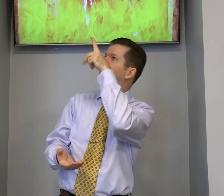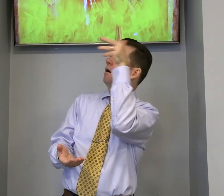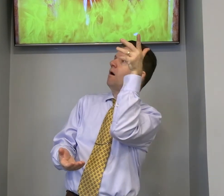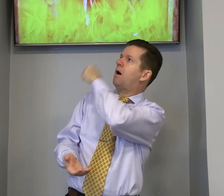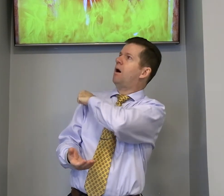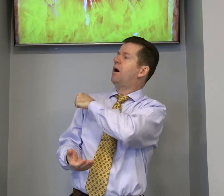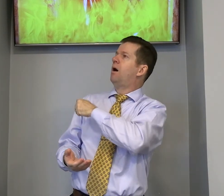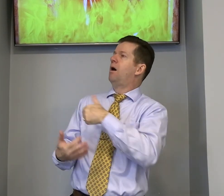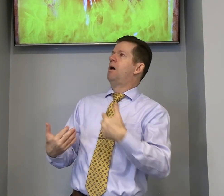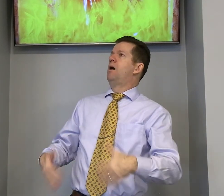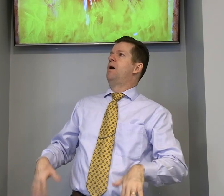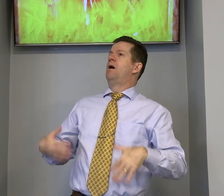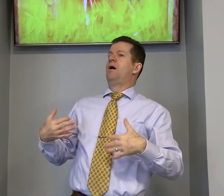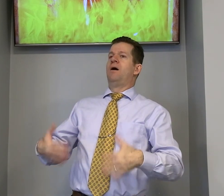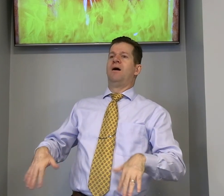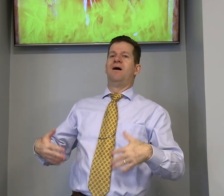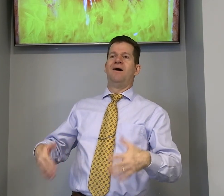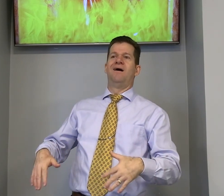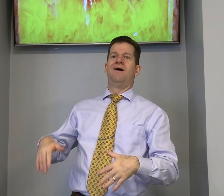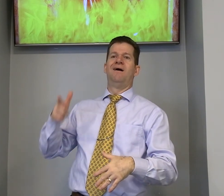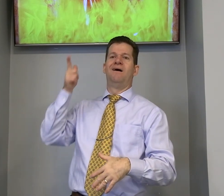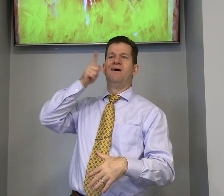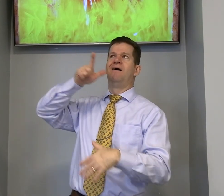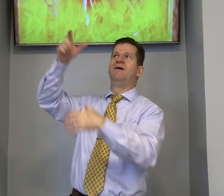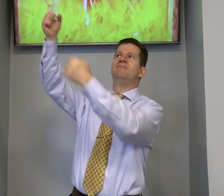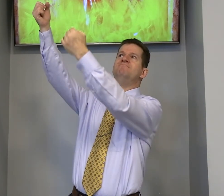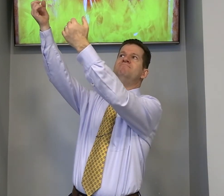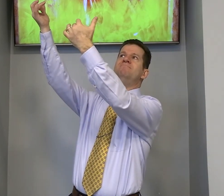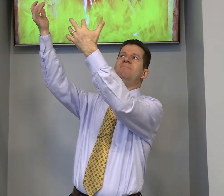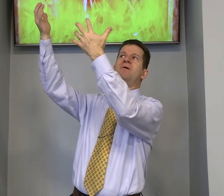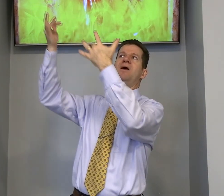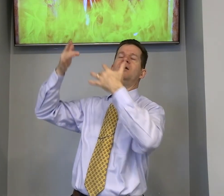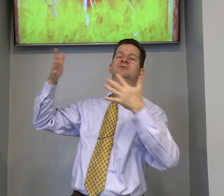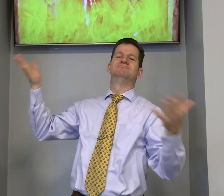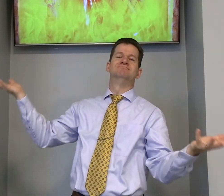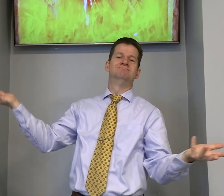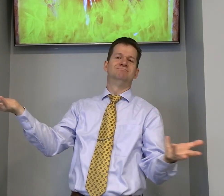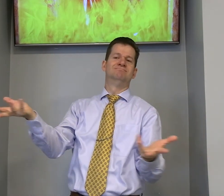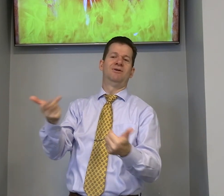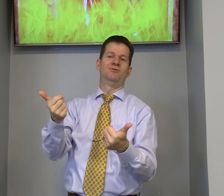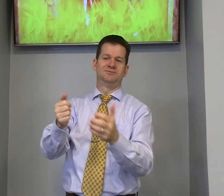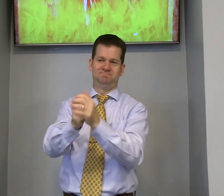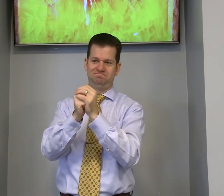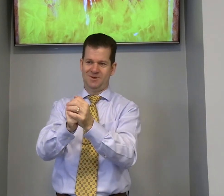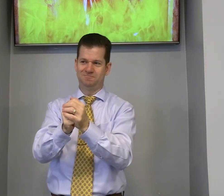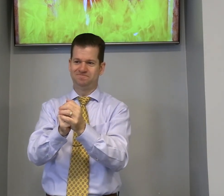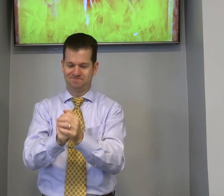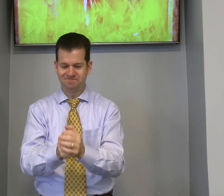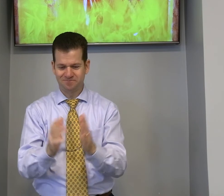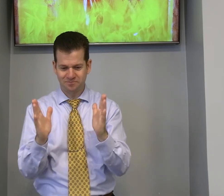deixa Deus provar você e deixa Deus dar o livramento e você recebe bênção vamos